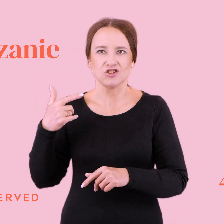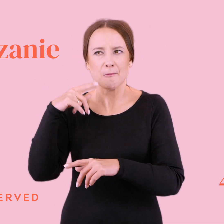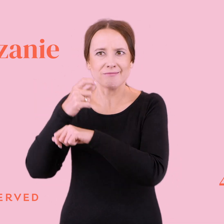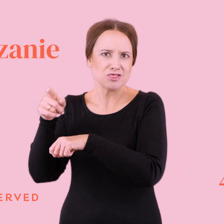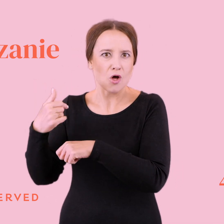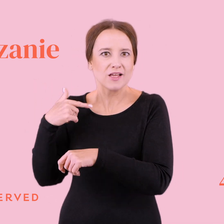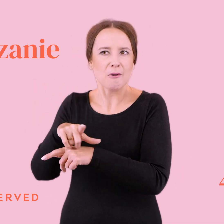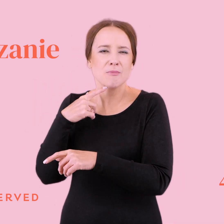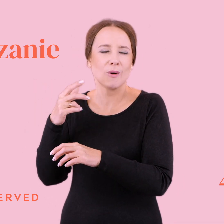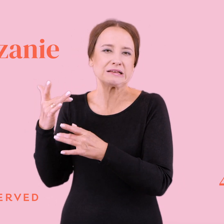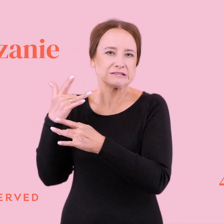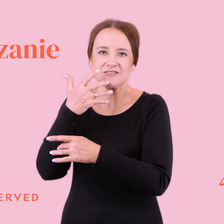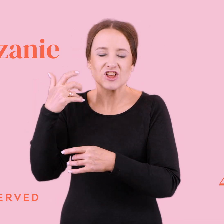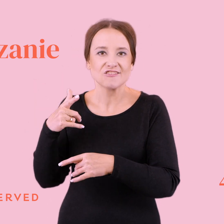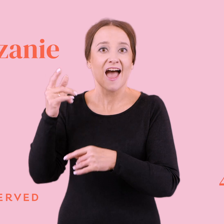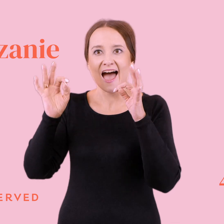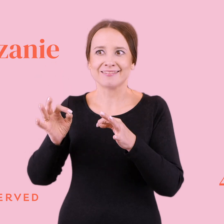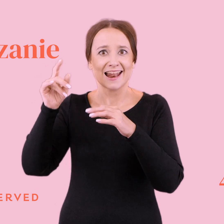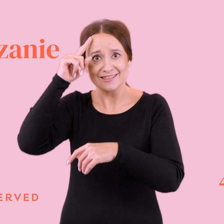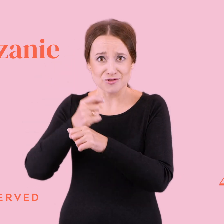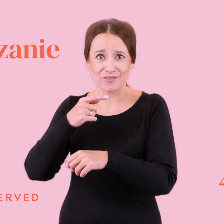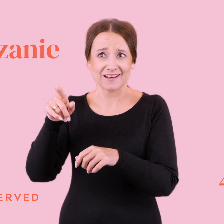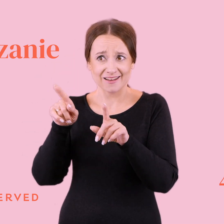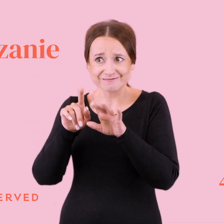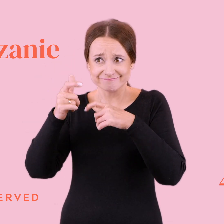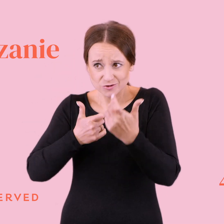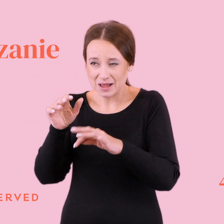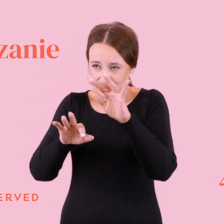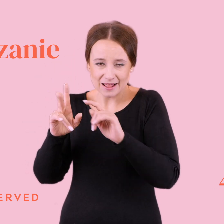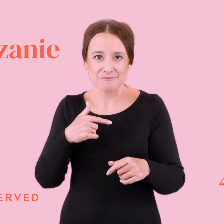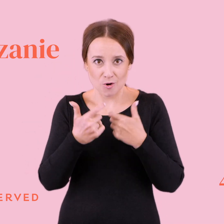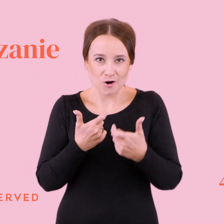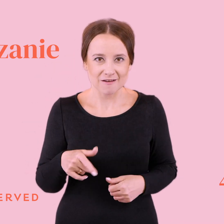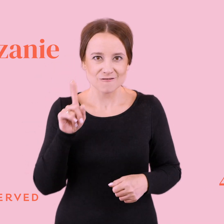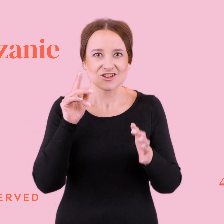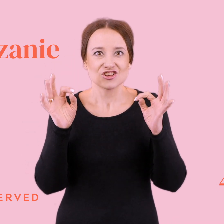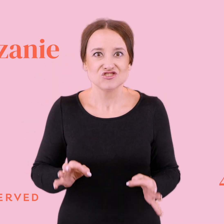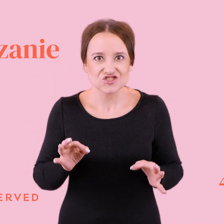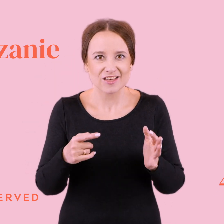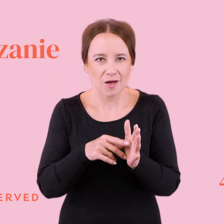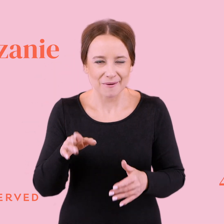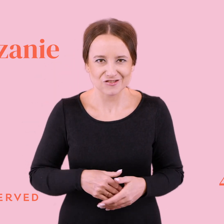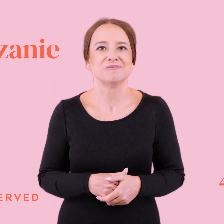teraz już ona jest tym manipulatorem, bo odrobacza. I no to właśnie będzie morą na dziś. Morą z tego odcinka. Ale do tego przejdziemy.